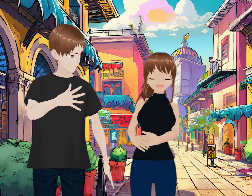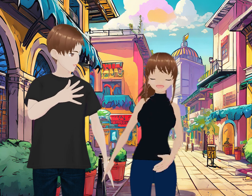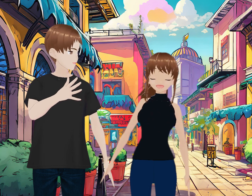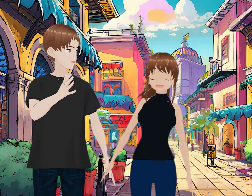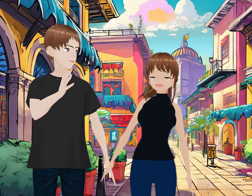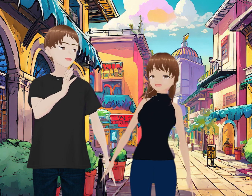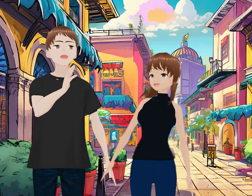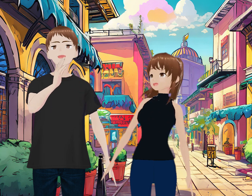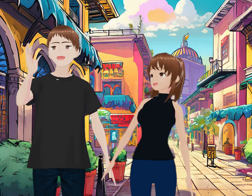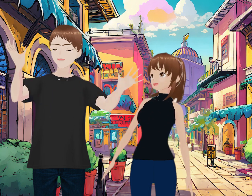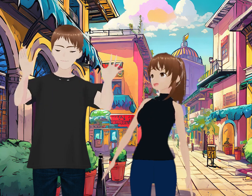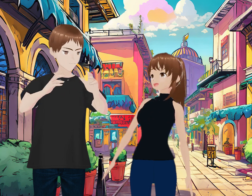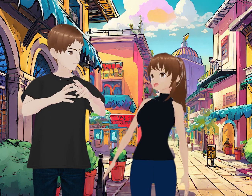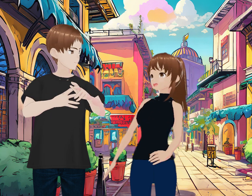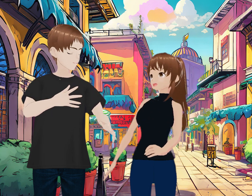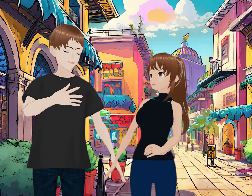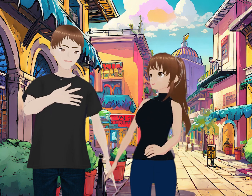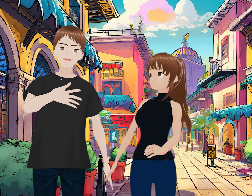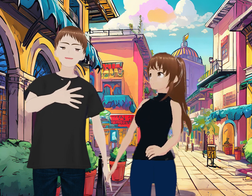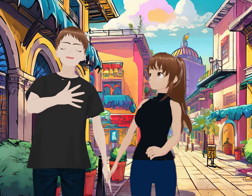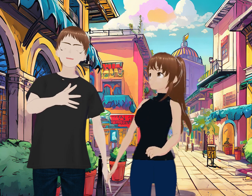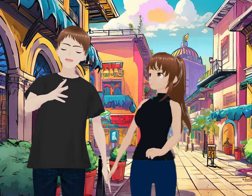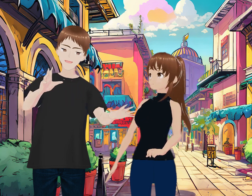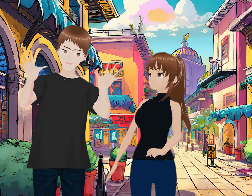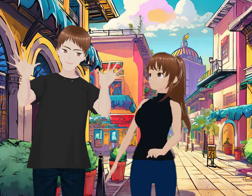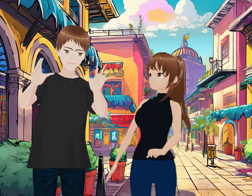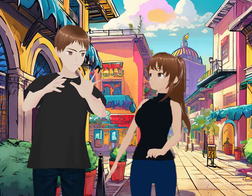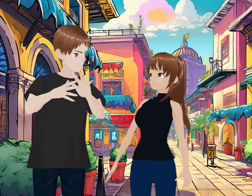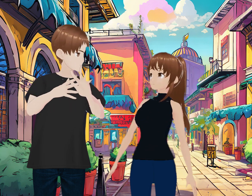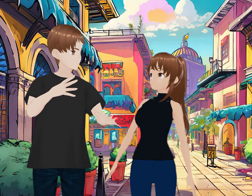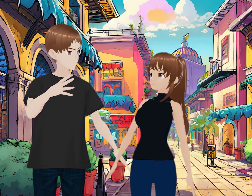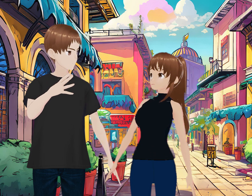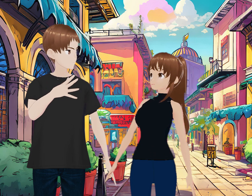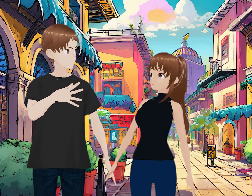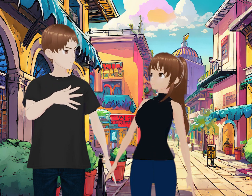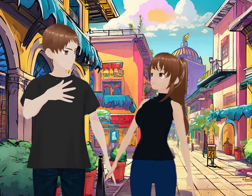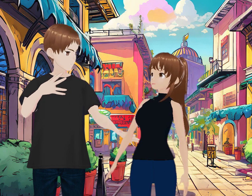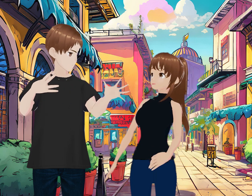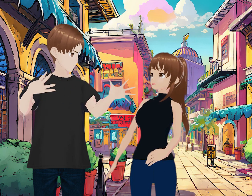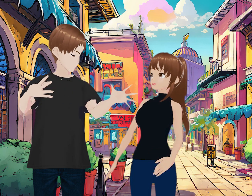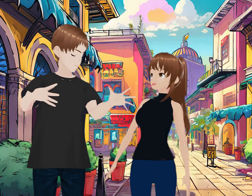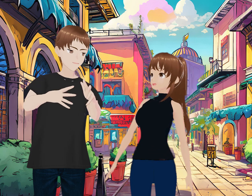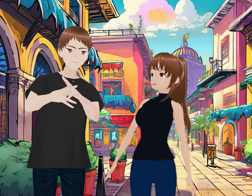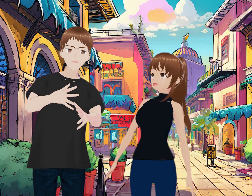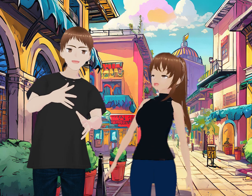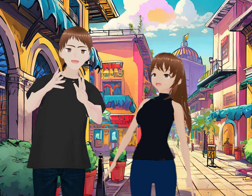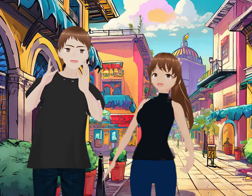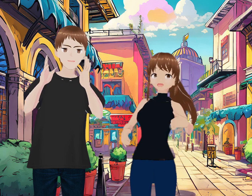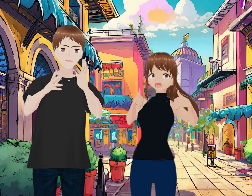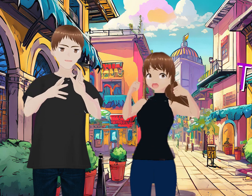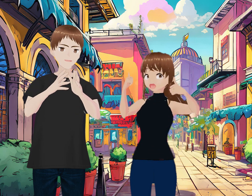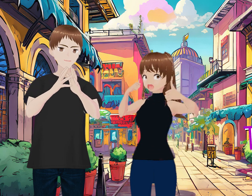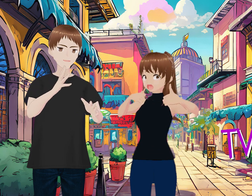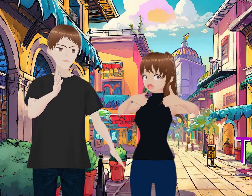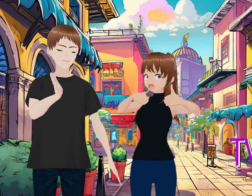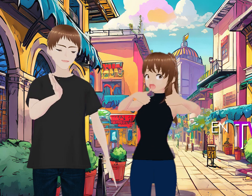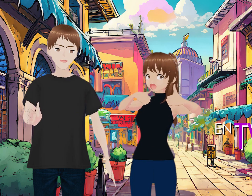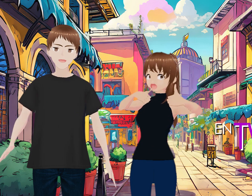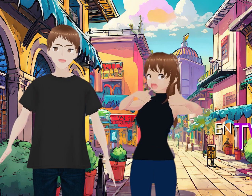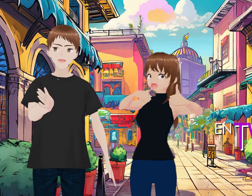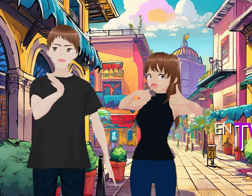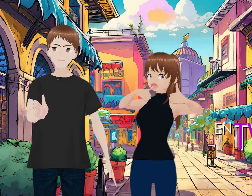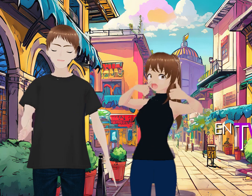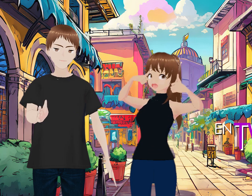es, válgame la expresión, que también son así como que bien juveniles, son todos los que nos apoyan en Twitch. Entonces, recuerden que ustedes